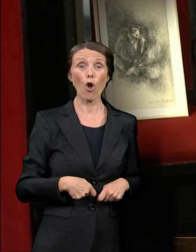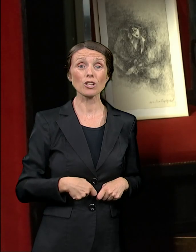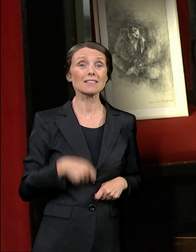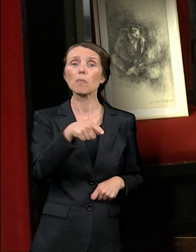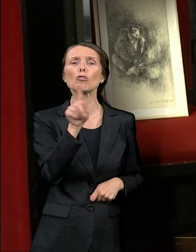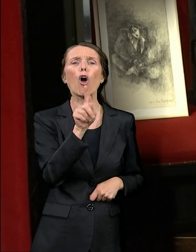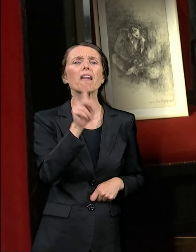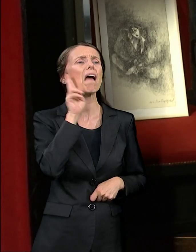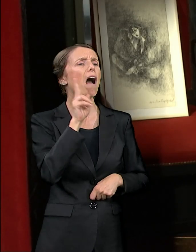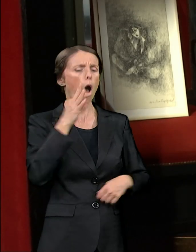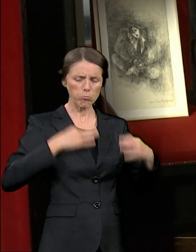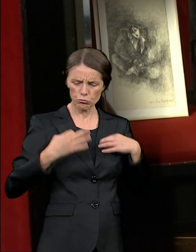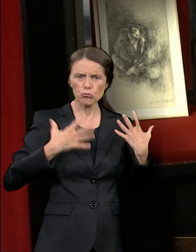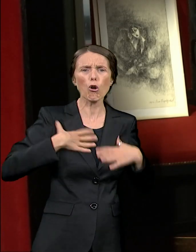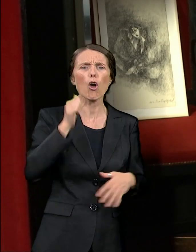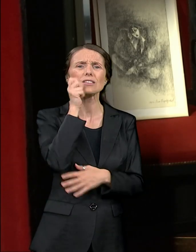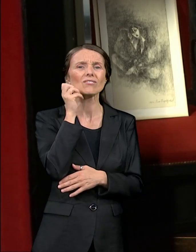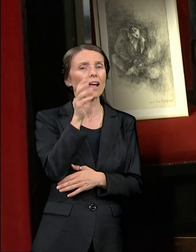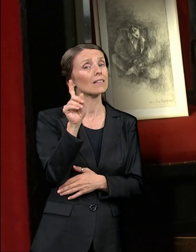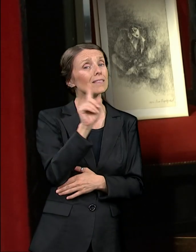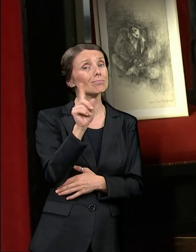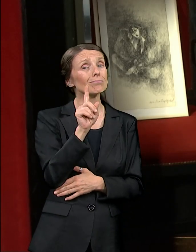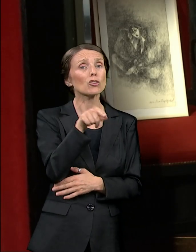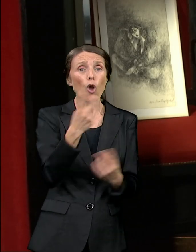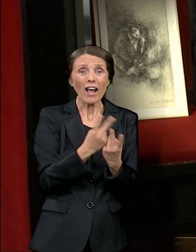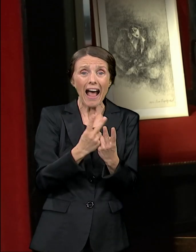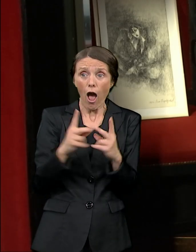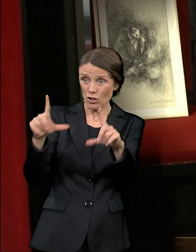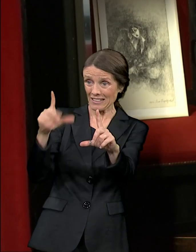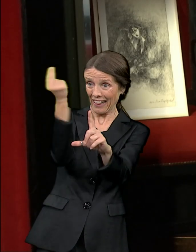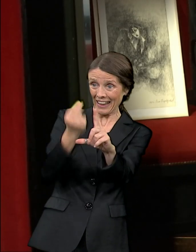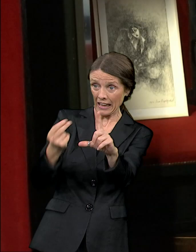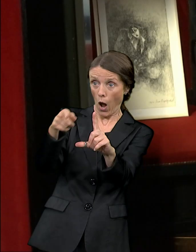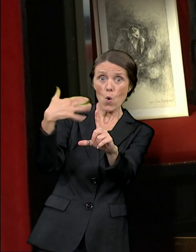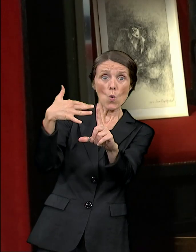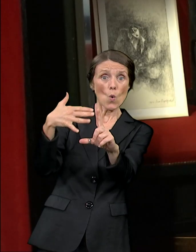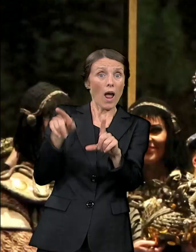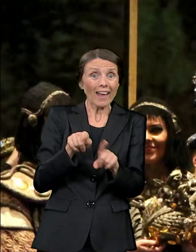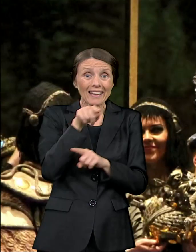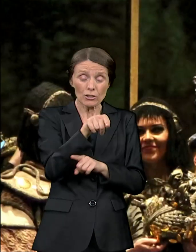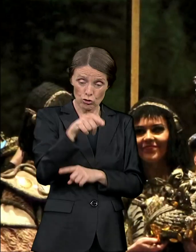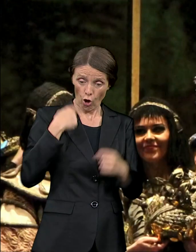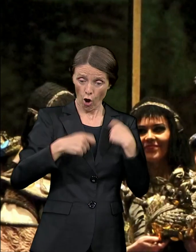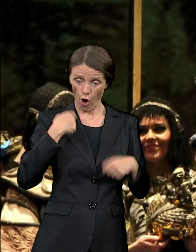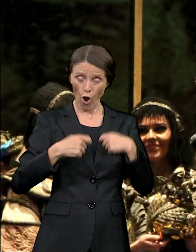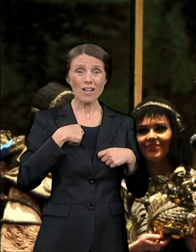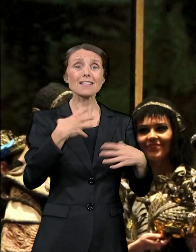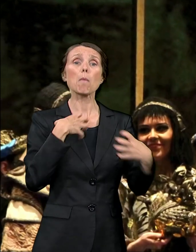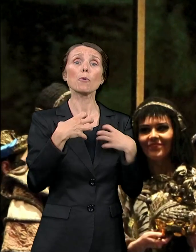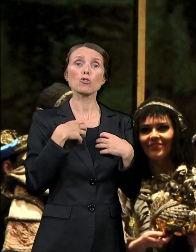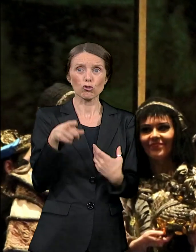umetničko delo koje mi nosimo. To je velika privilegija. Zamislite,